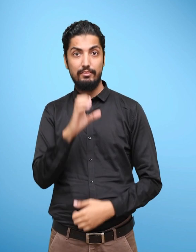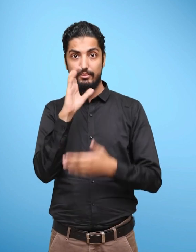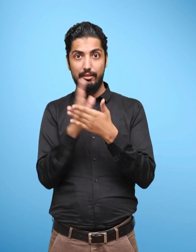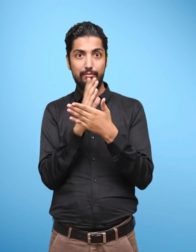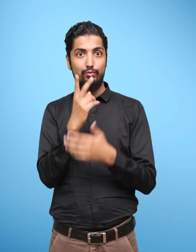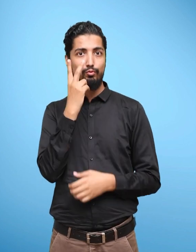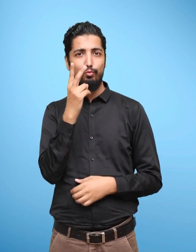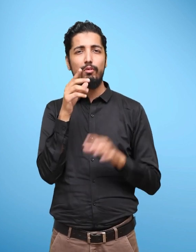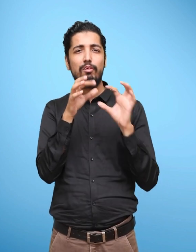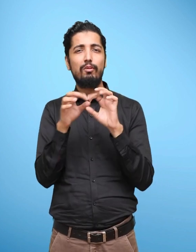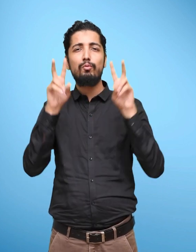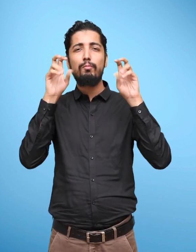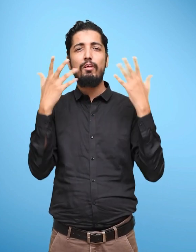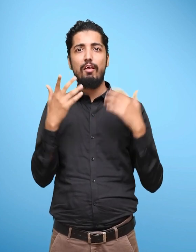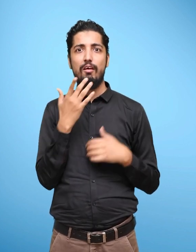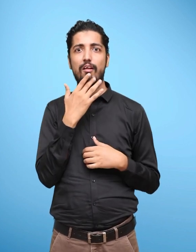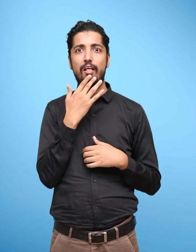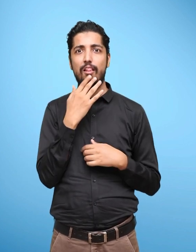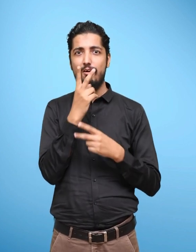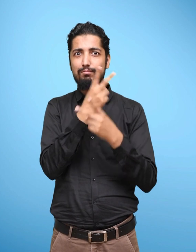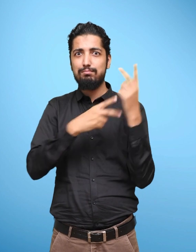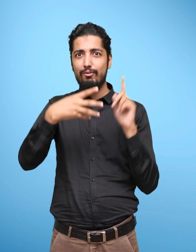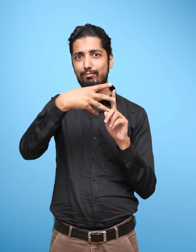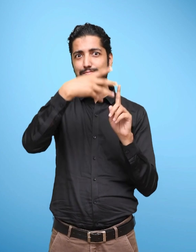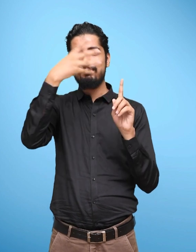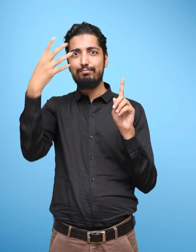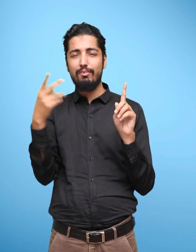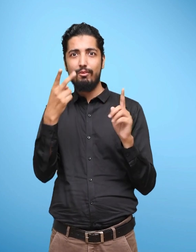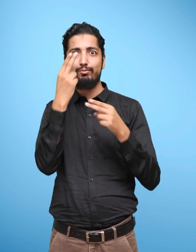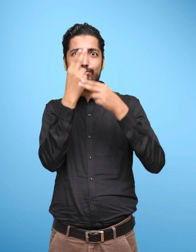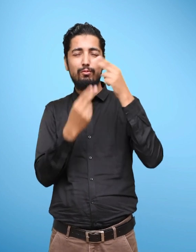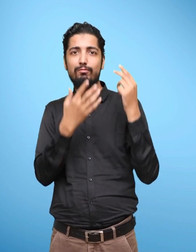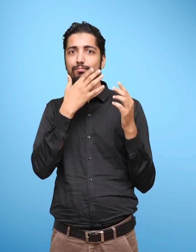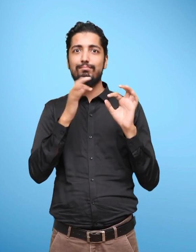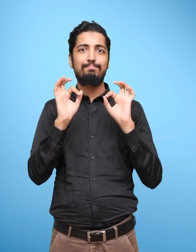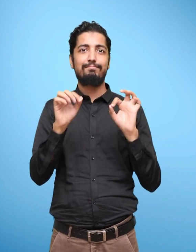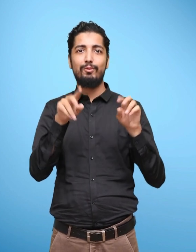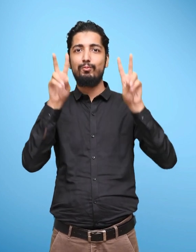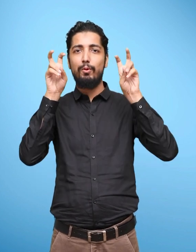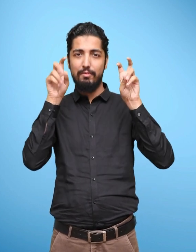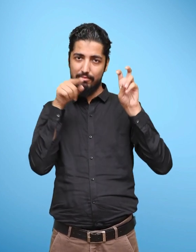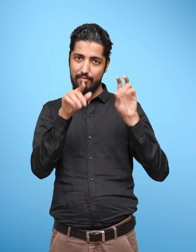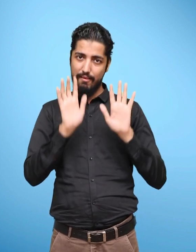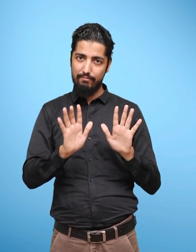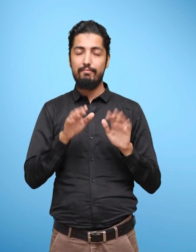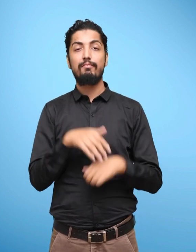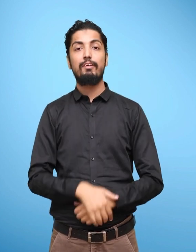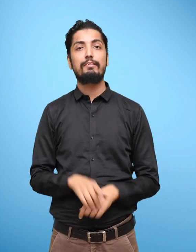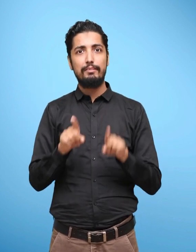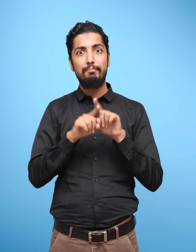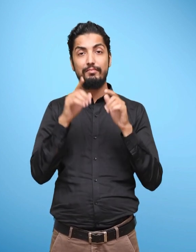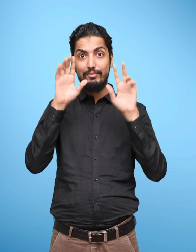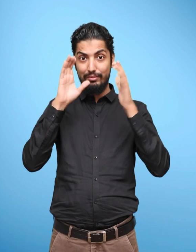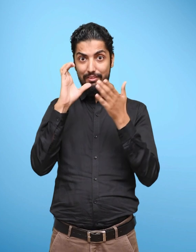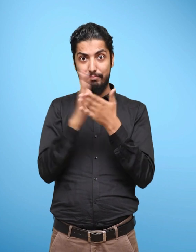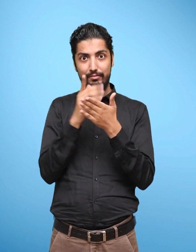Chapter 2 Has a beautiful story On the colours of the rainbow. The chapter ends With the colouring Of